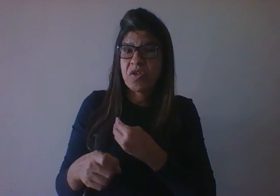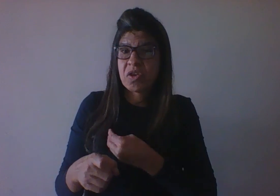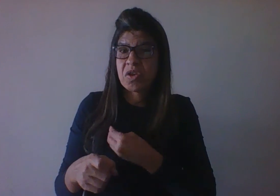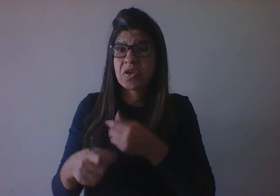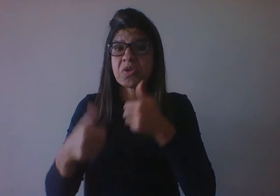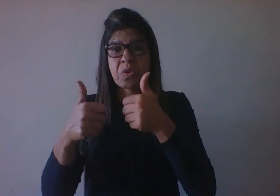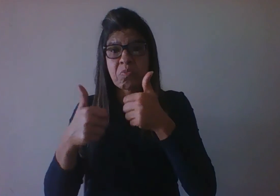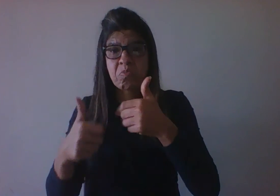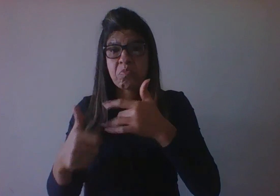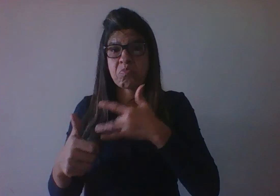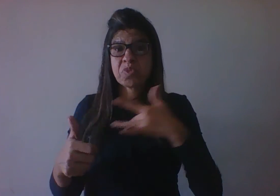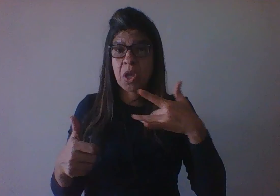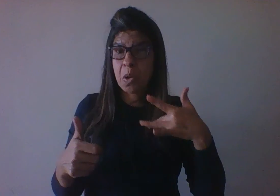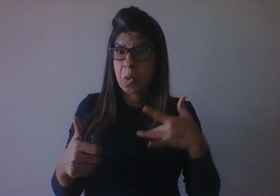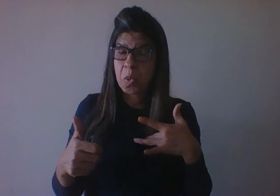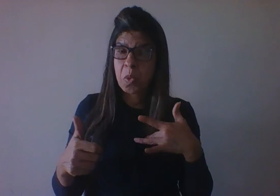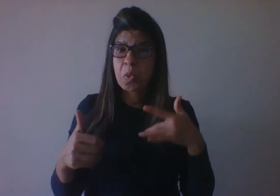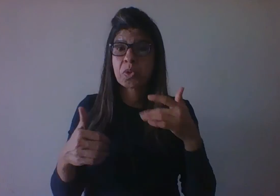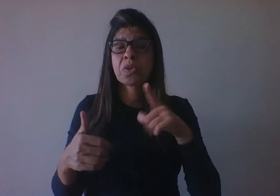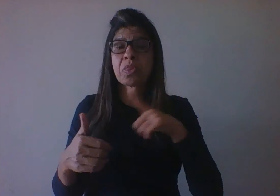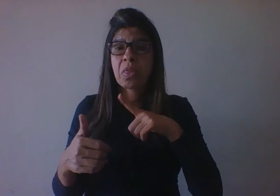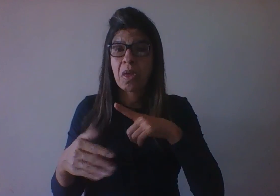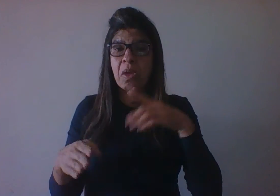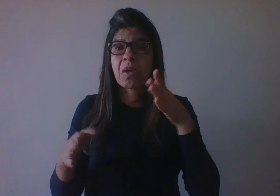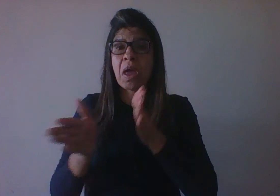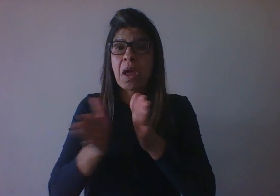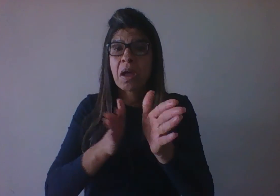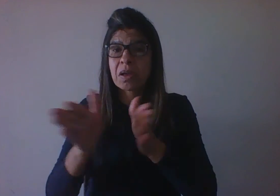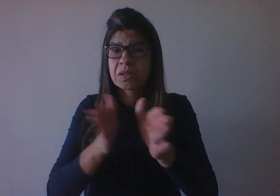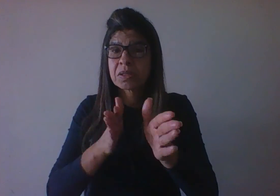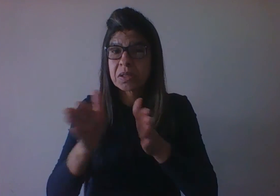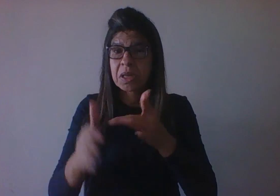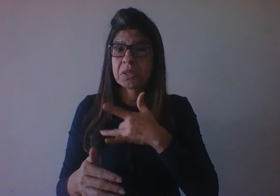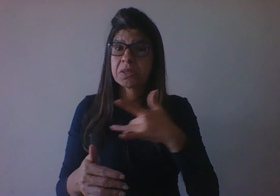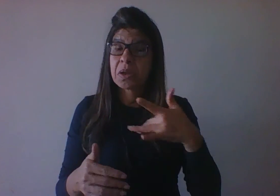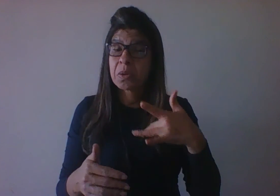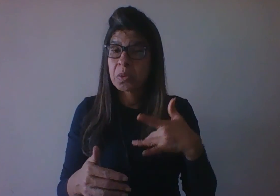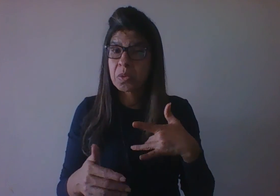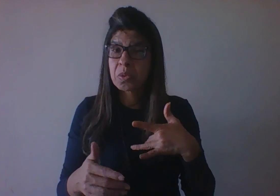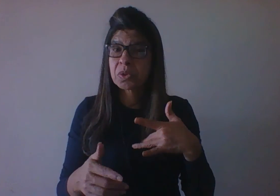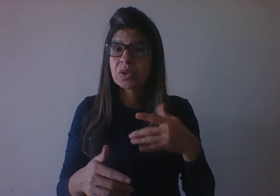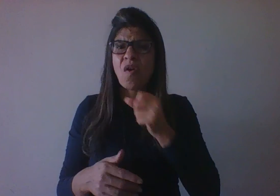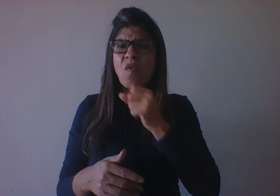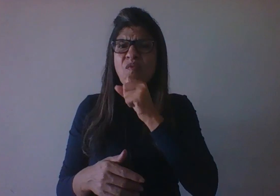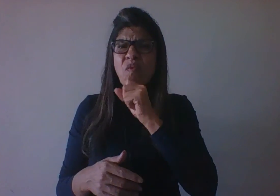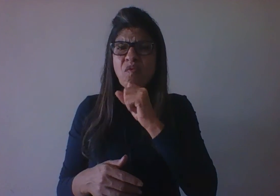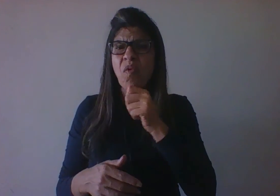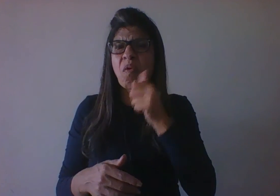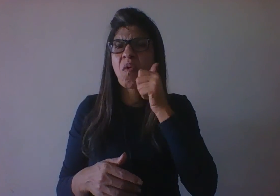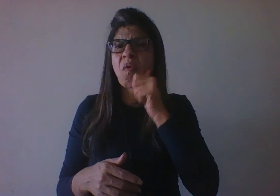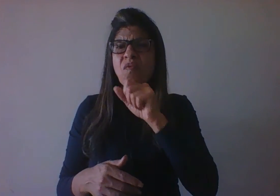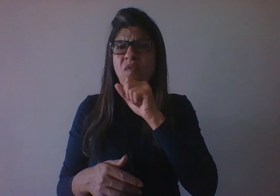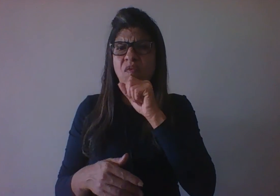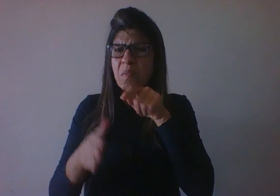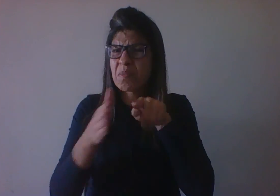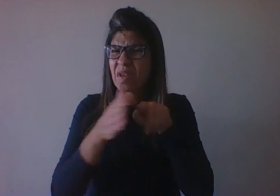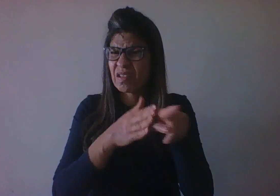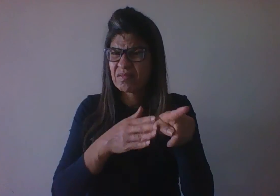Acesso à saúde. Perguntem aos seus avós como é que eram na vida deles quando eles eram crianças se alguém se machucava, se alguém,